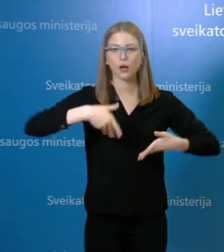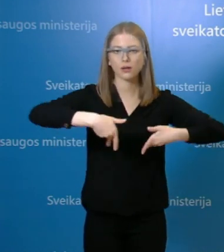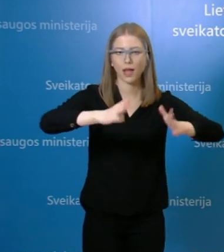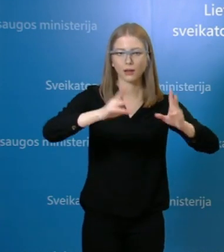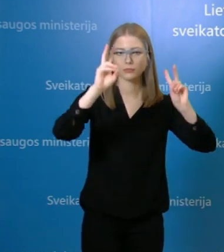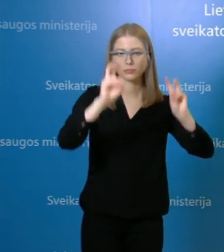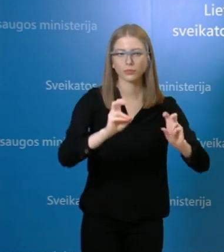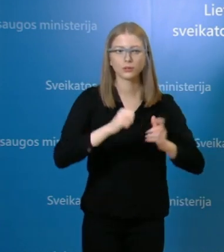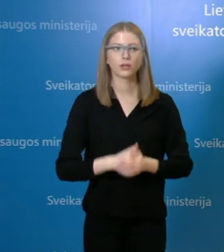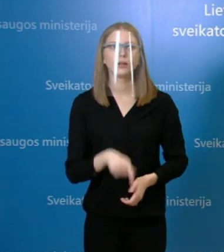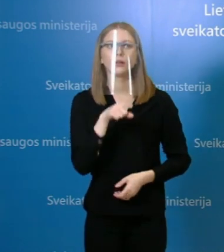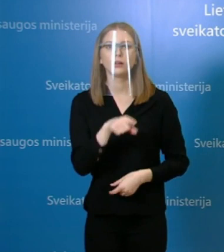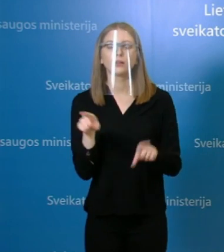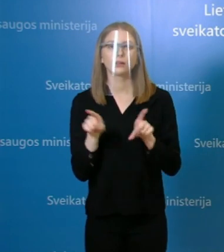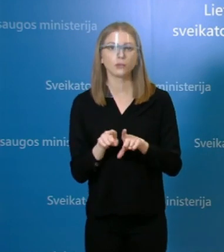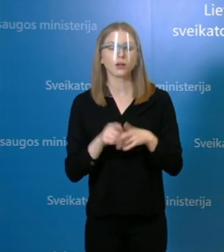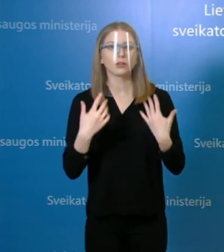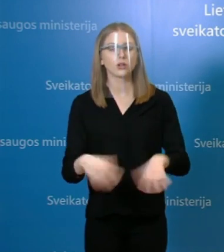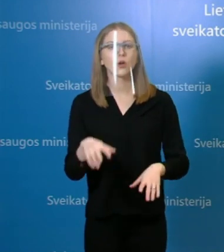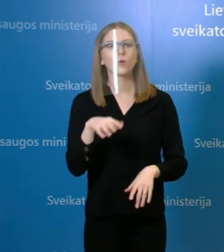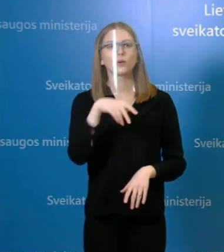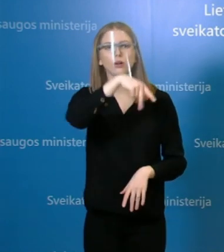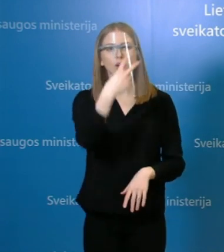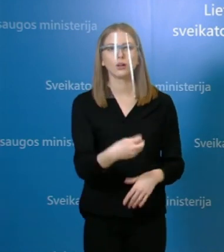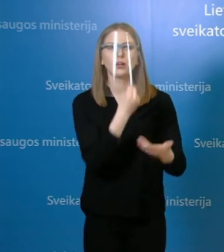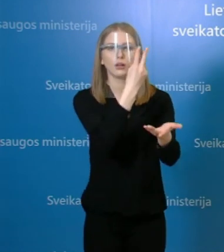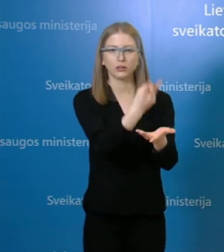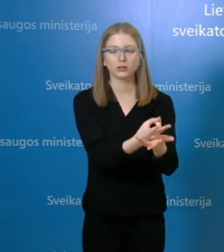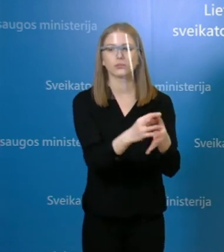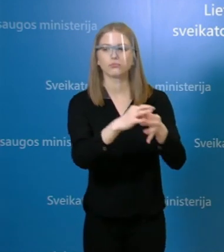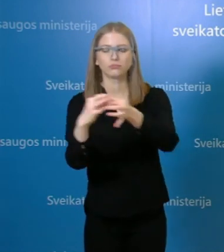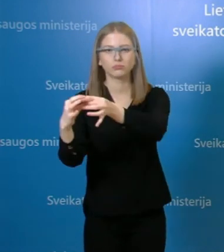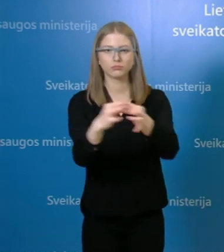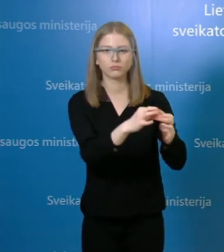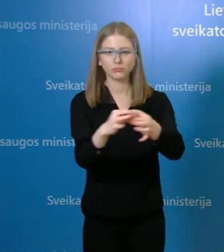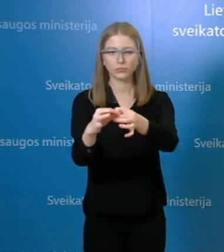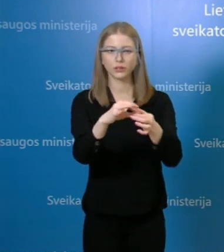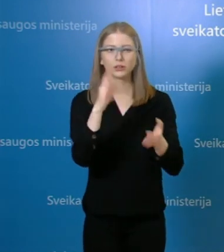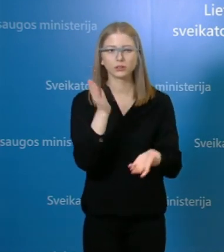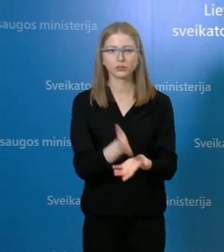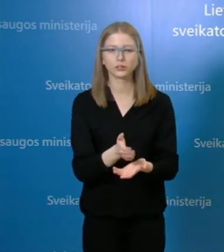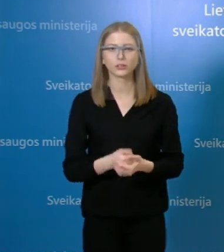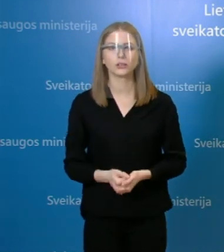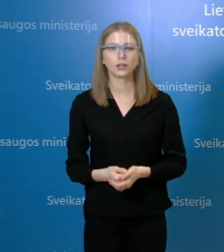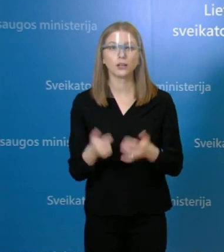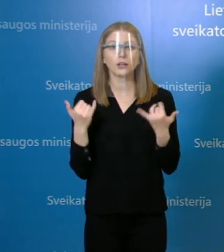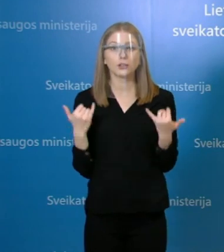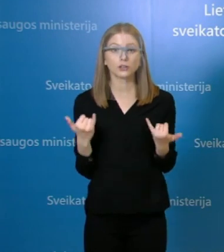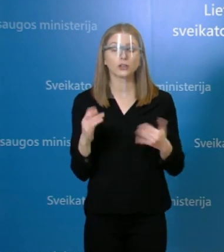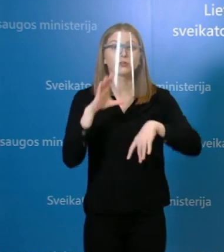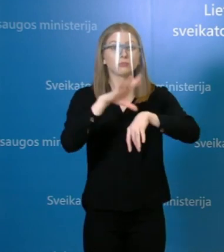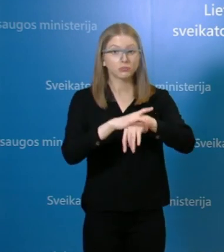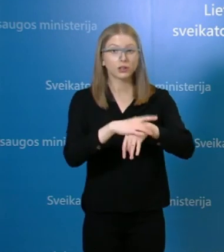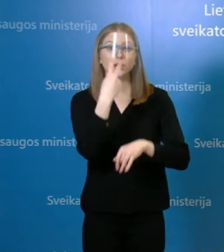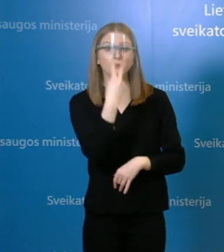pakir pristatytas Respublikinės Vilniaus universitetinės ligoninės atvejais yra susijęs, tiek ir šiandien gautas. Taigi ši